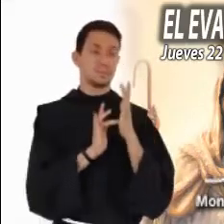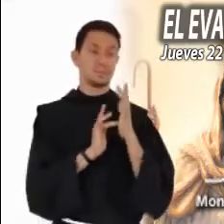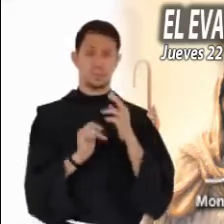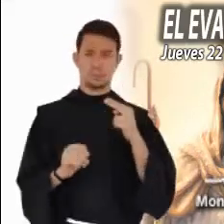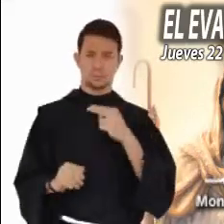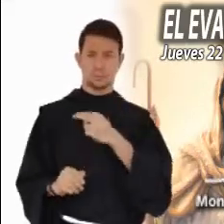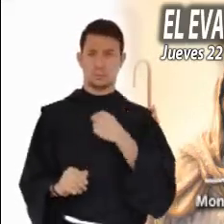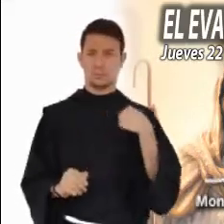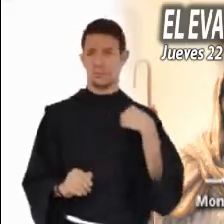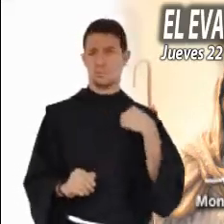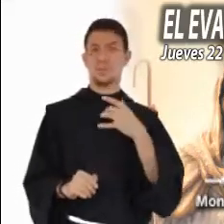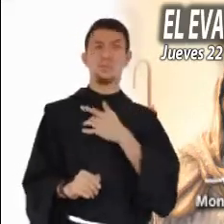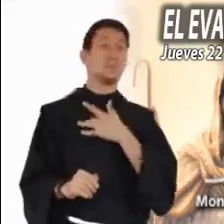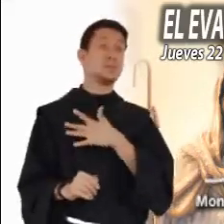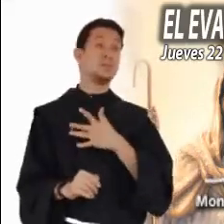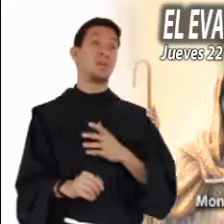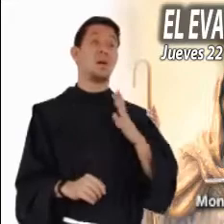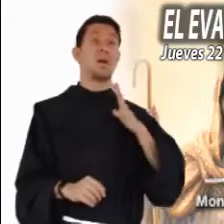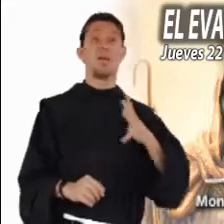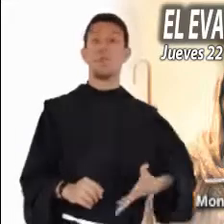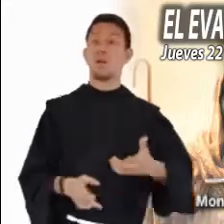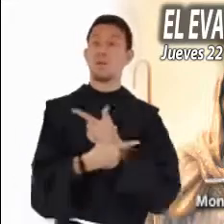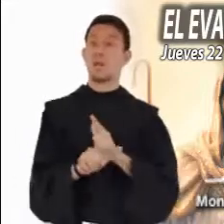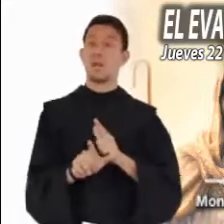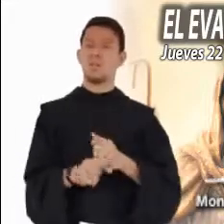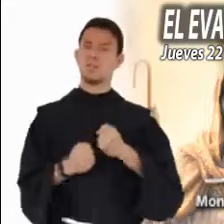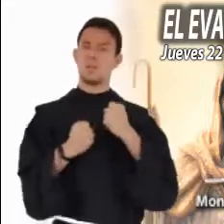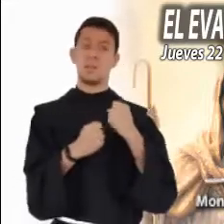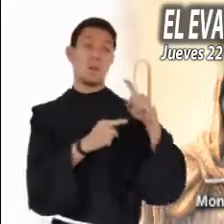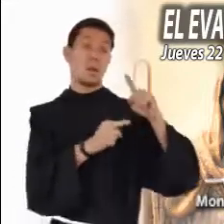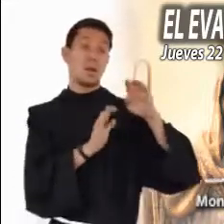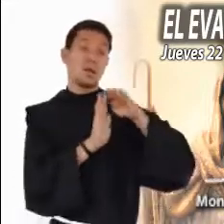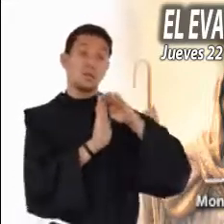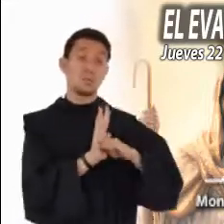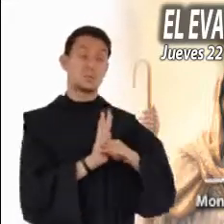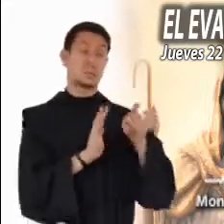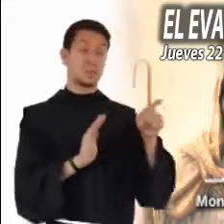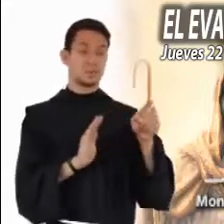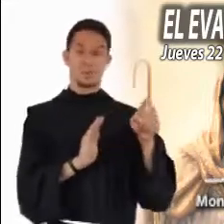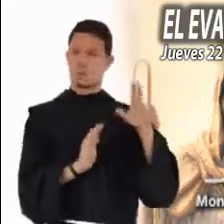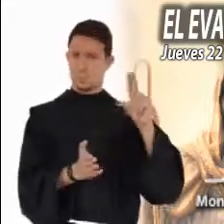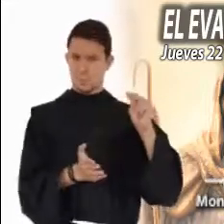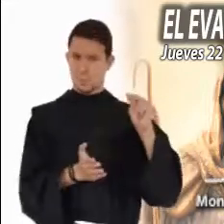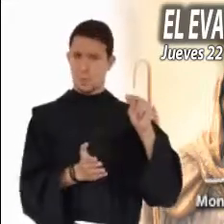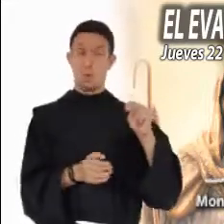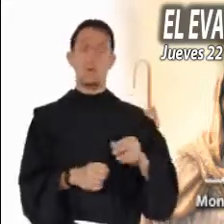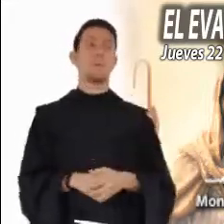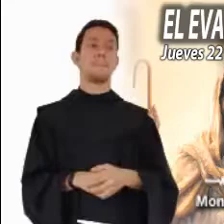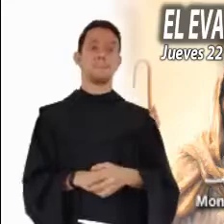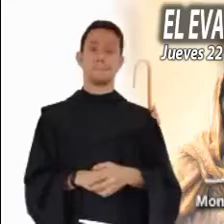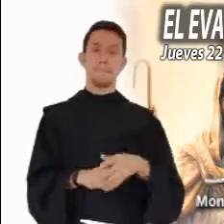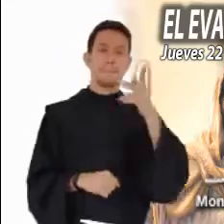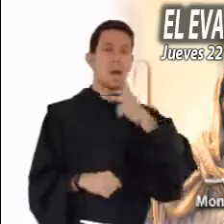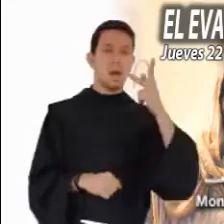No debemos tener miedo a que nos reste fama, libertad o poder. Sus palabras nos